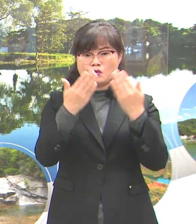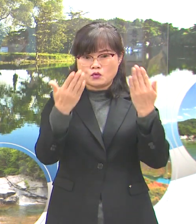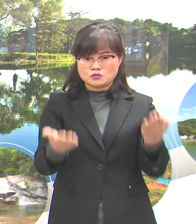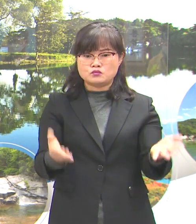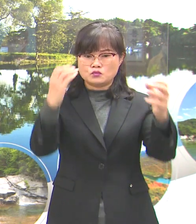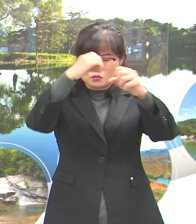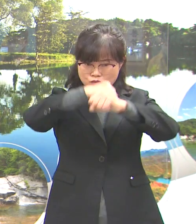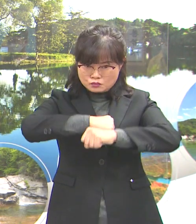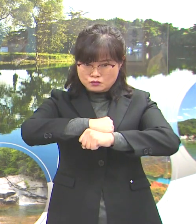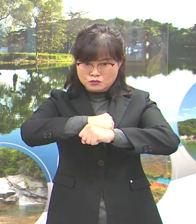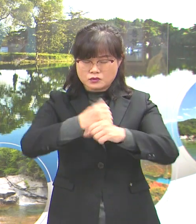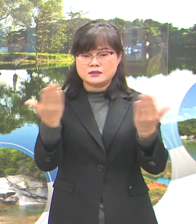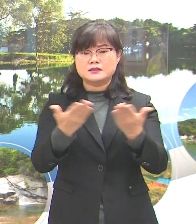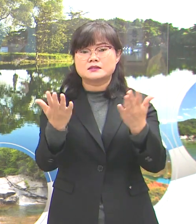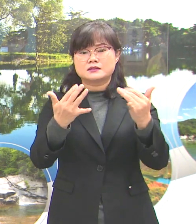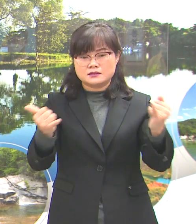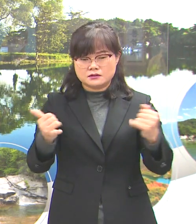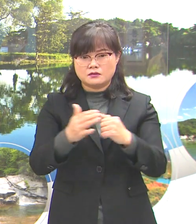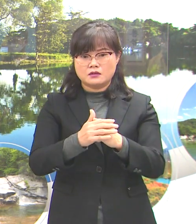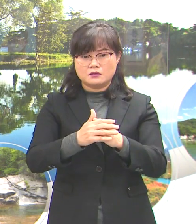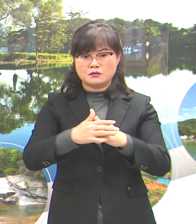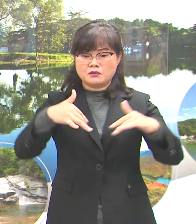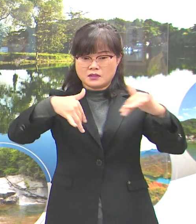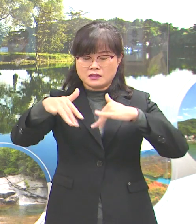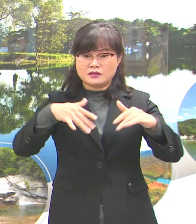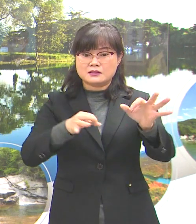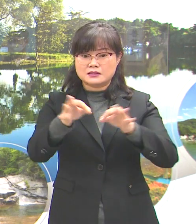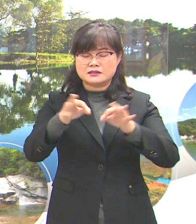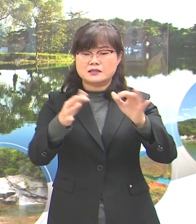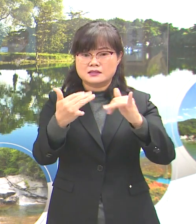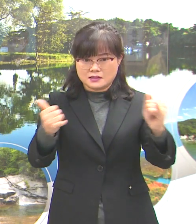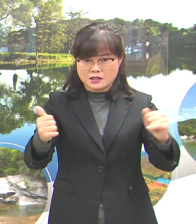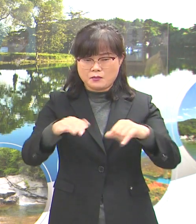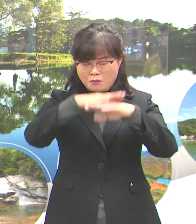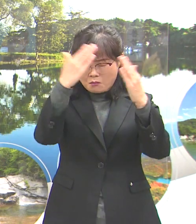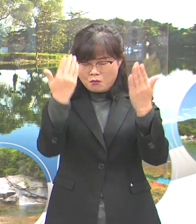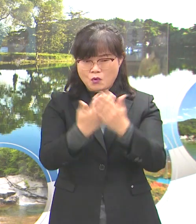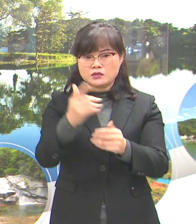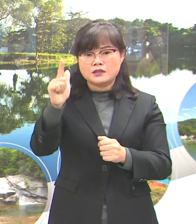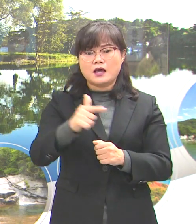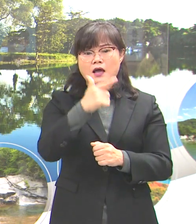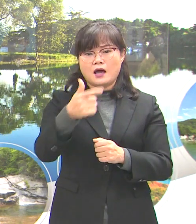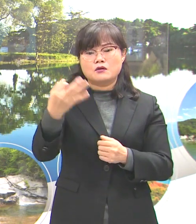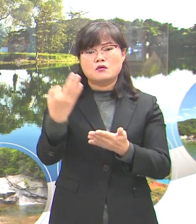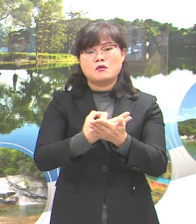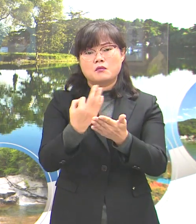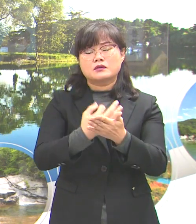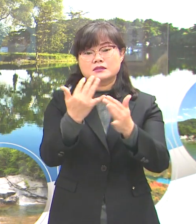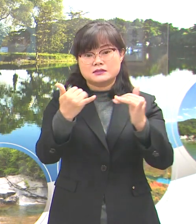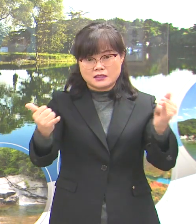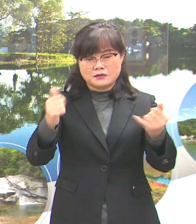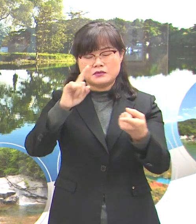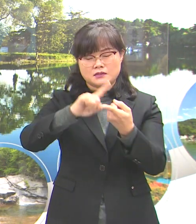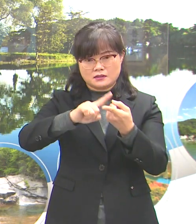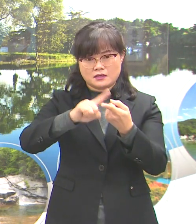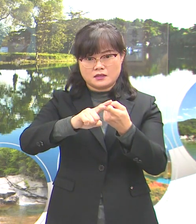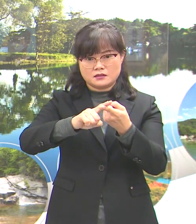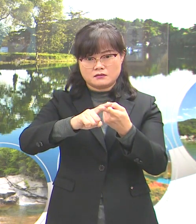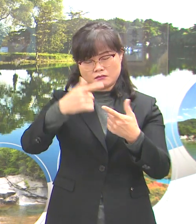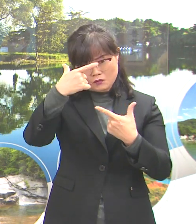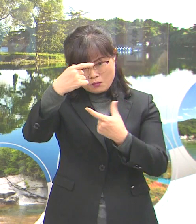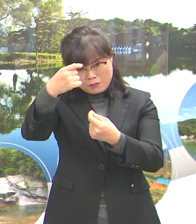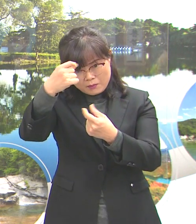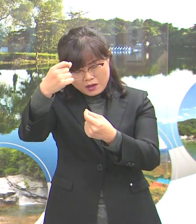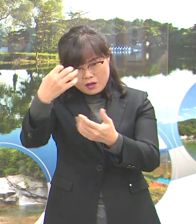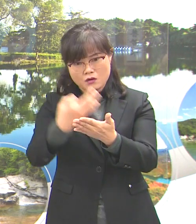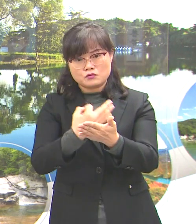근로자, 노점상인, 모든 일당 일용직 근로자 등 고정적